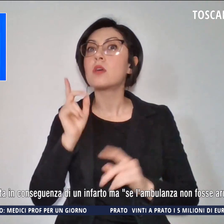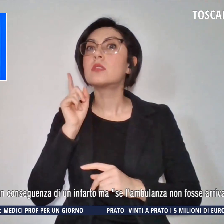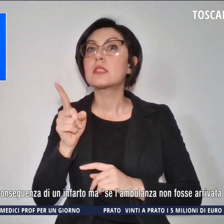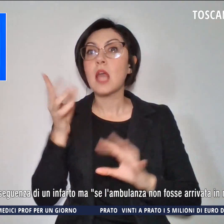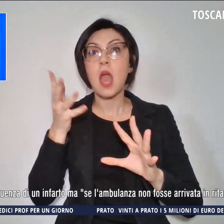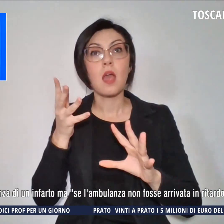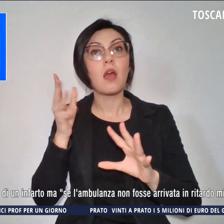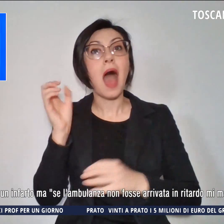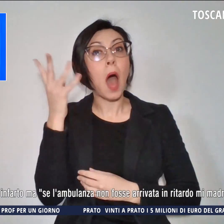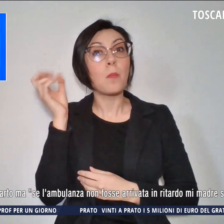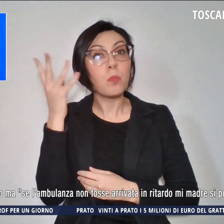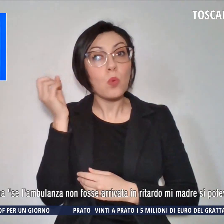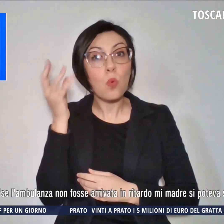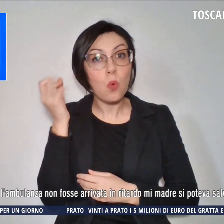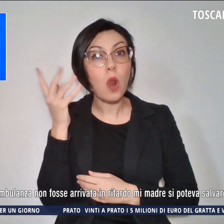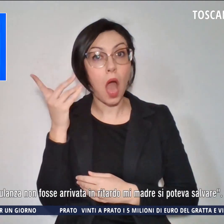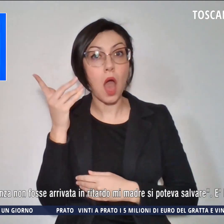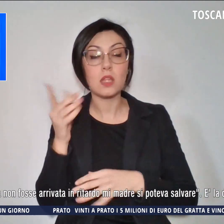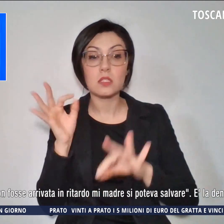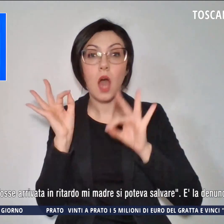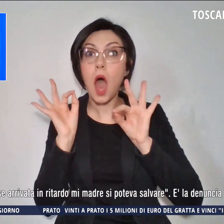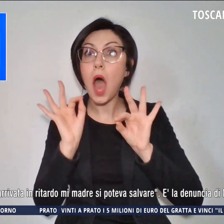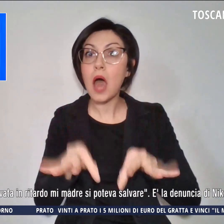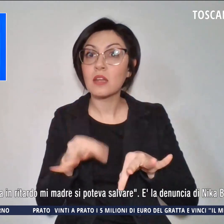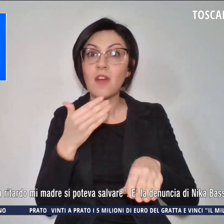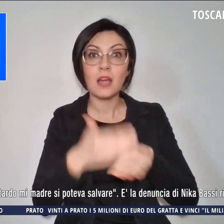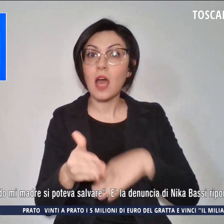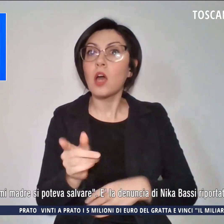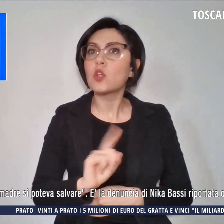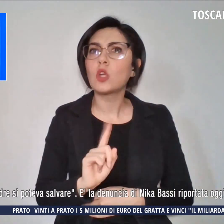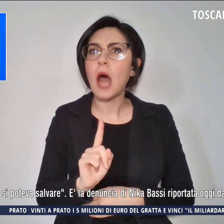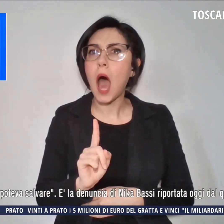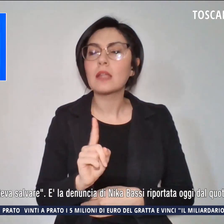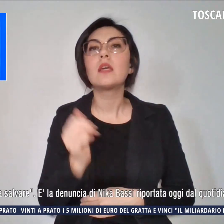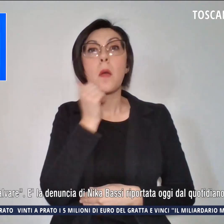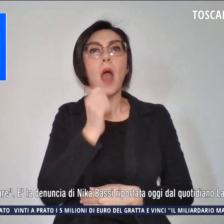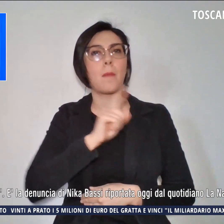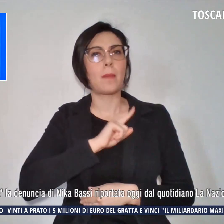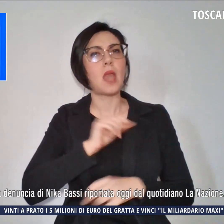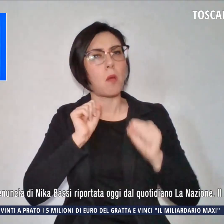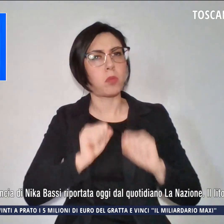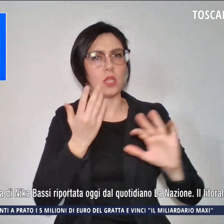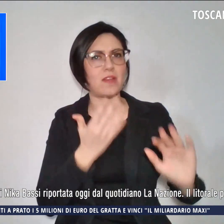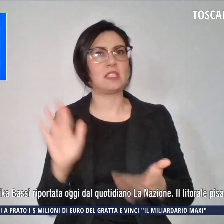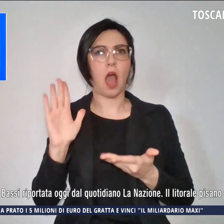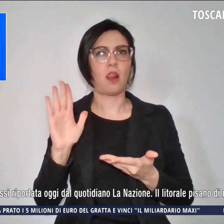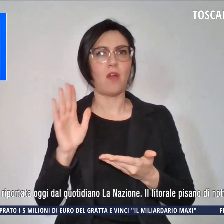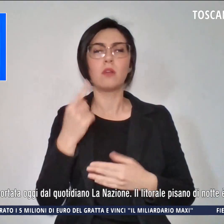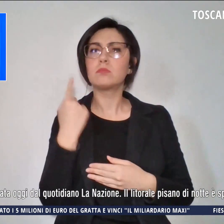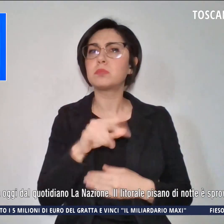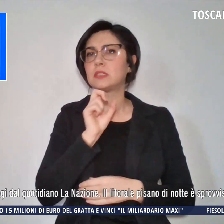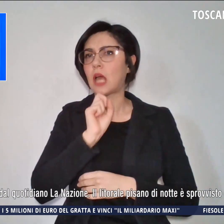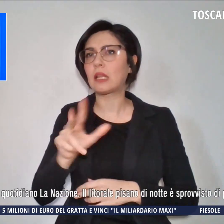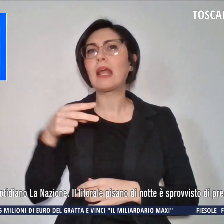arrivata in ritardo, mia madre si poteva salvare. È la denuncia di Nica